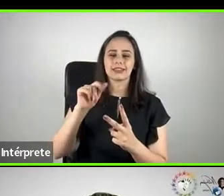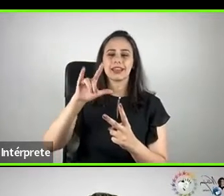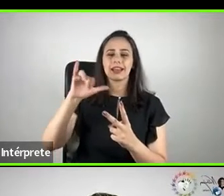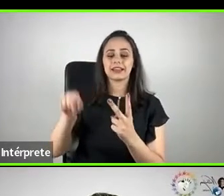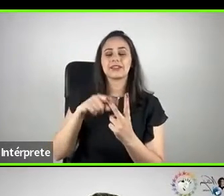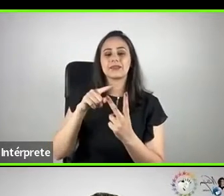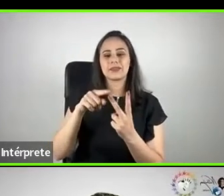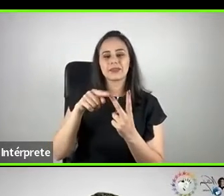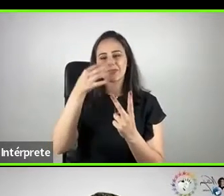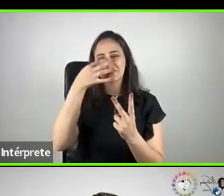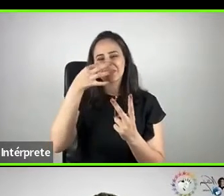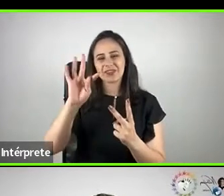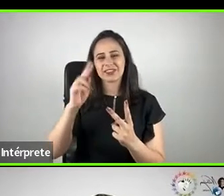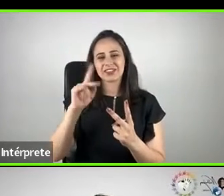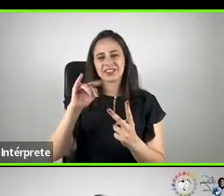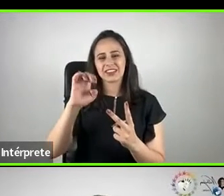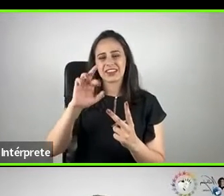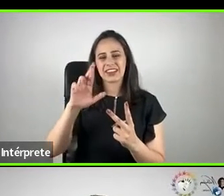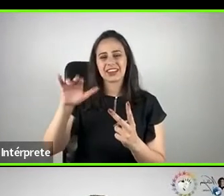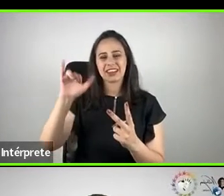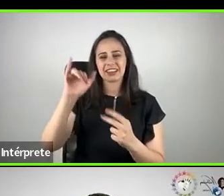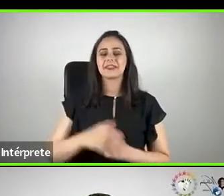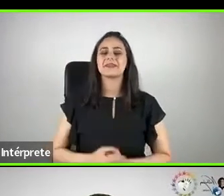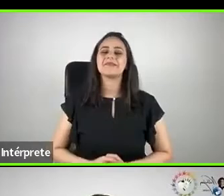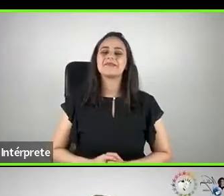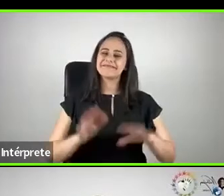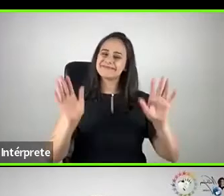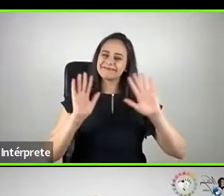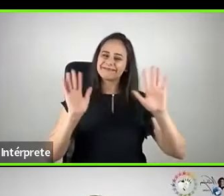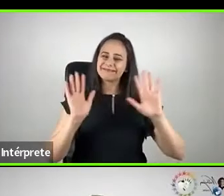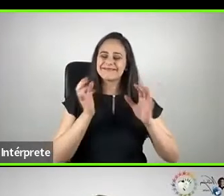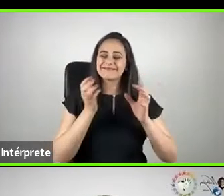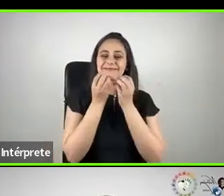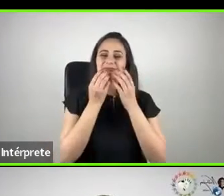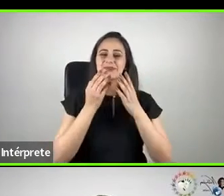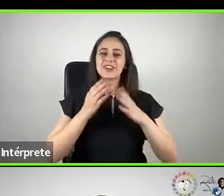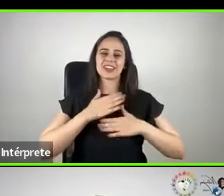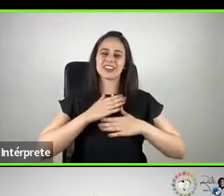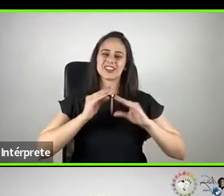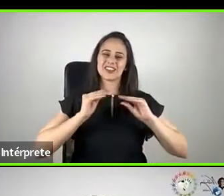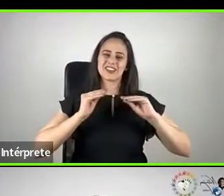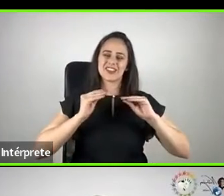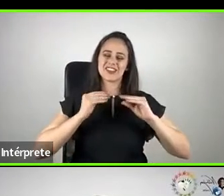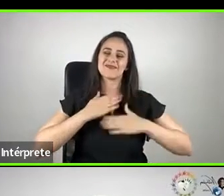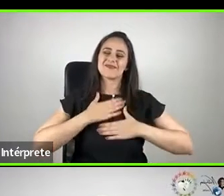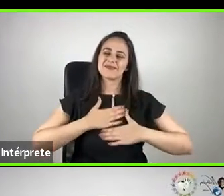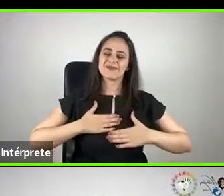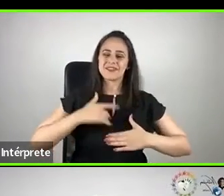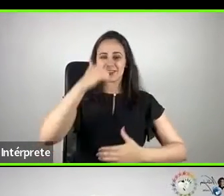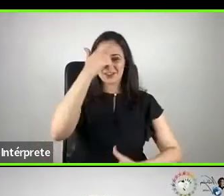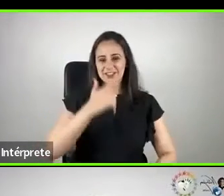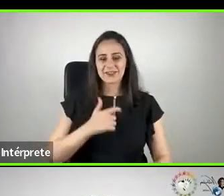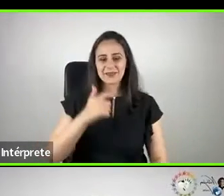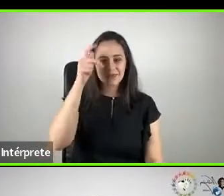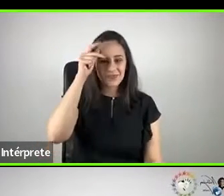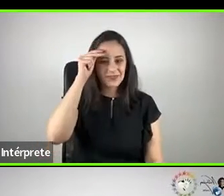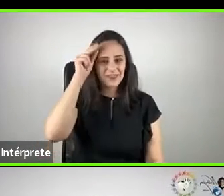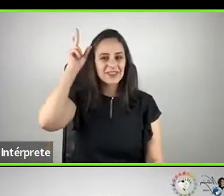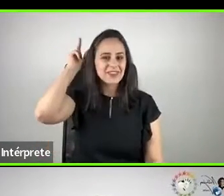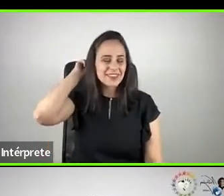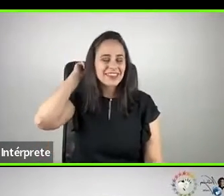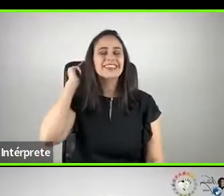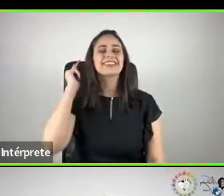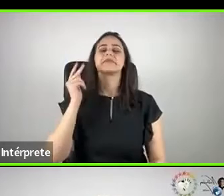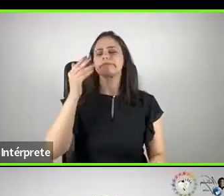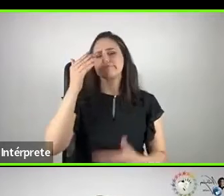Ok, boa noite, pessoal. Prazer. Natália Vieira, obrigada por me convidarem,